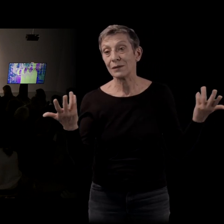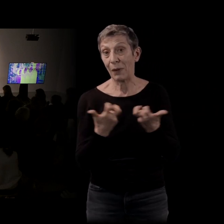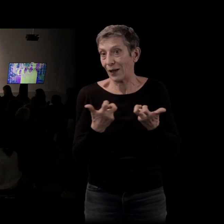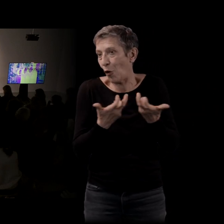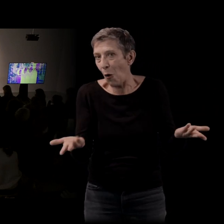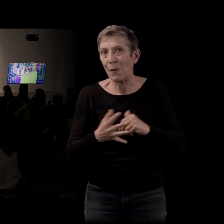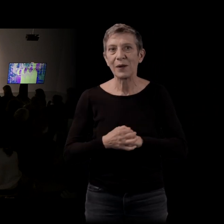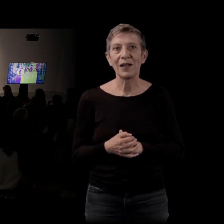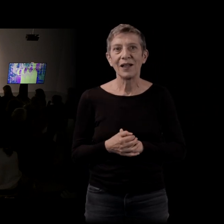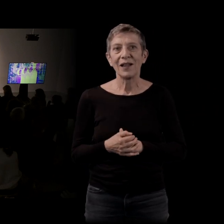Enfin, puis voilà. Puis le côté,